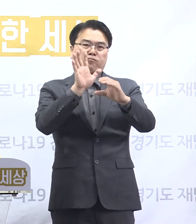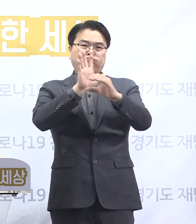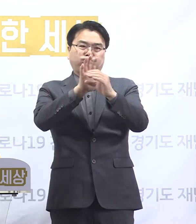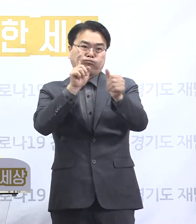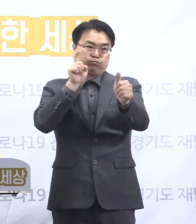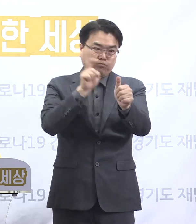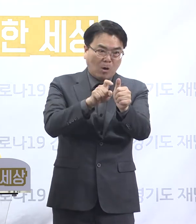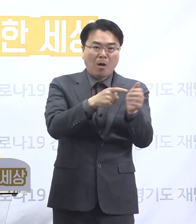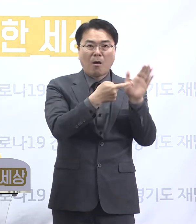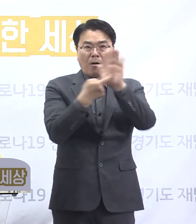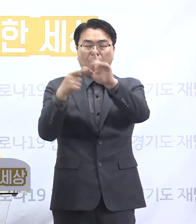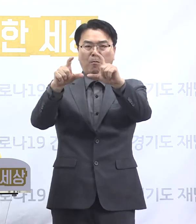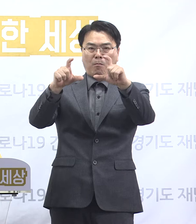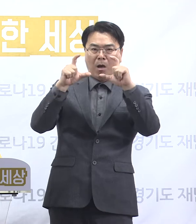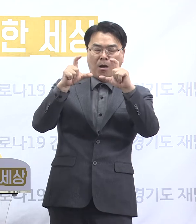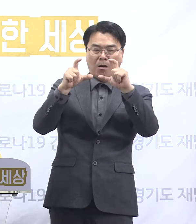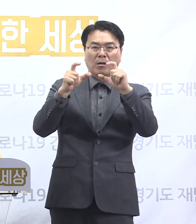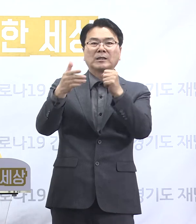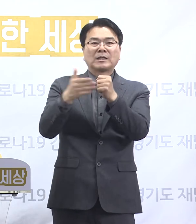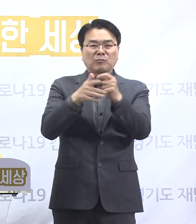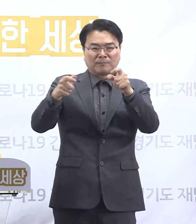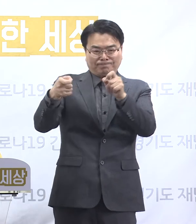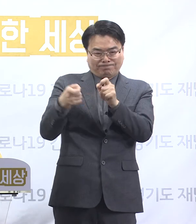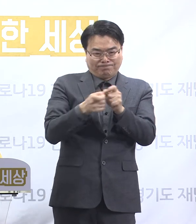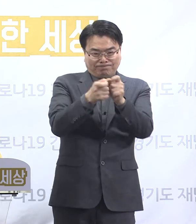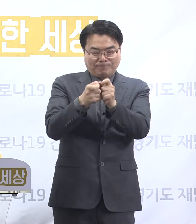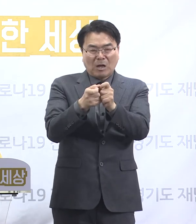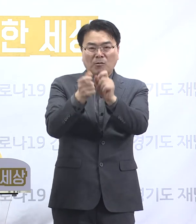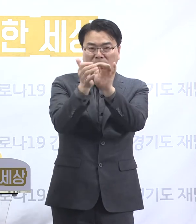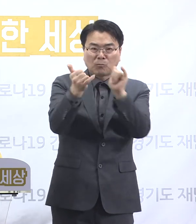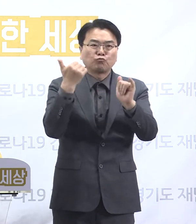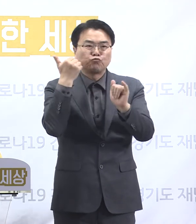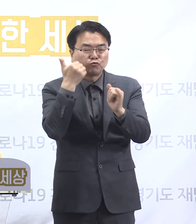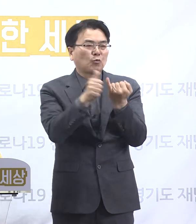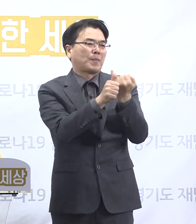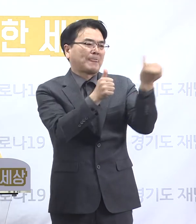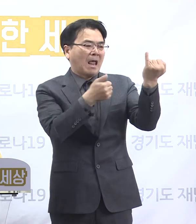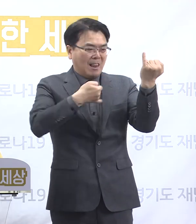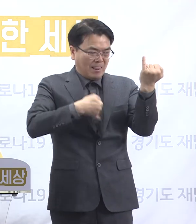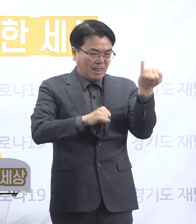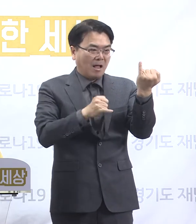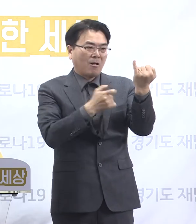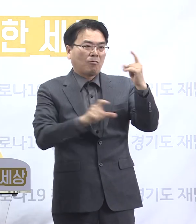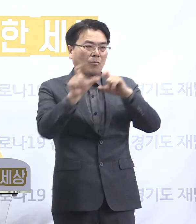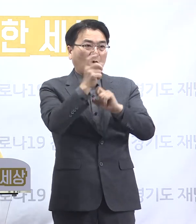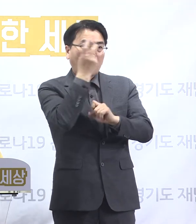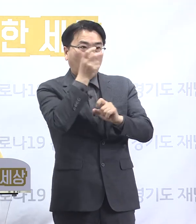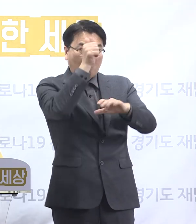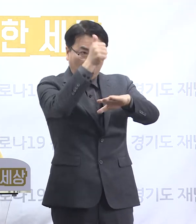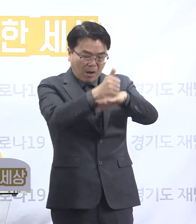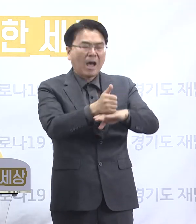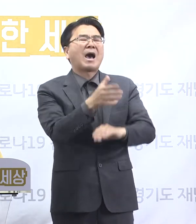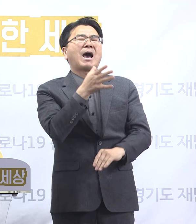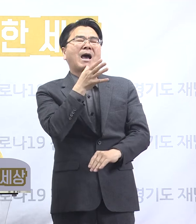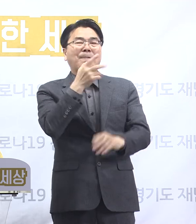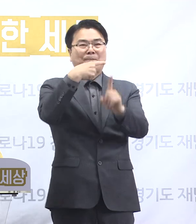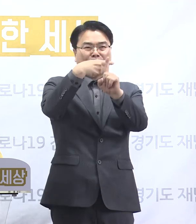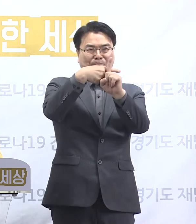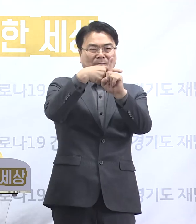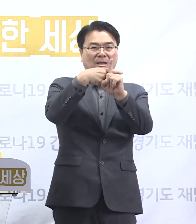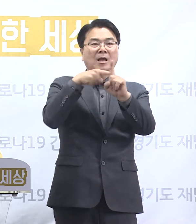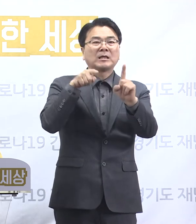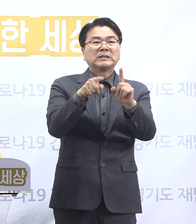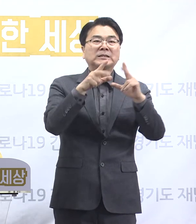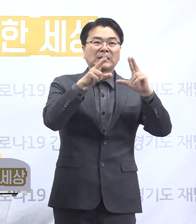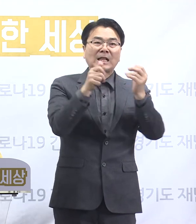받은 이후 24일 접촉자인 배우자와 딸이 추가 확진되었습니다. 가족 중 남편은 성남시 소재